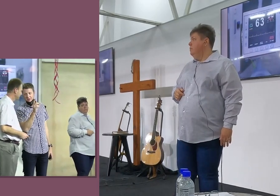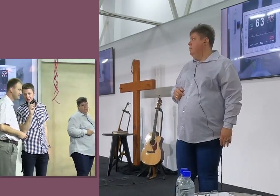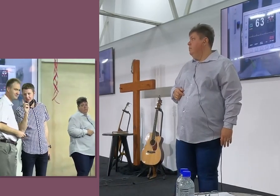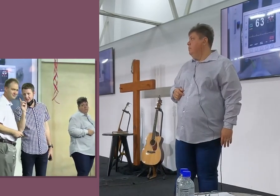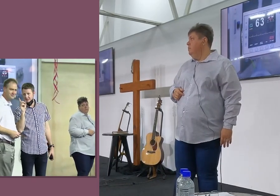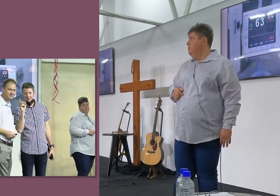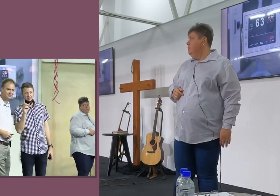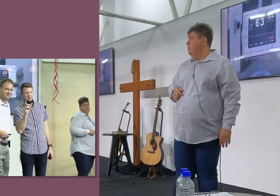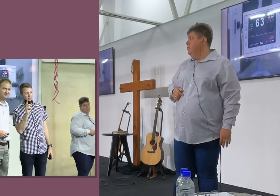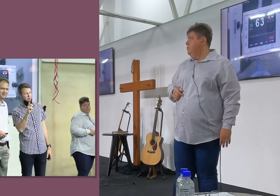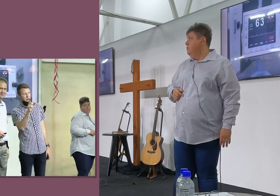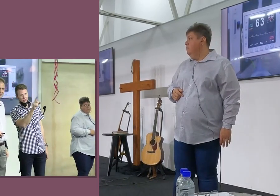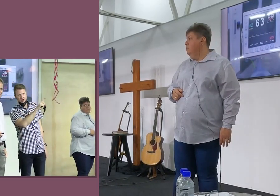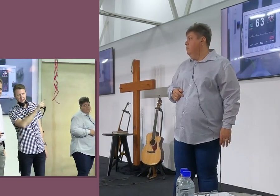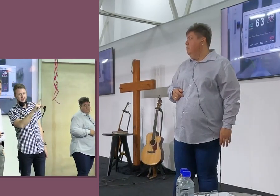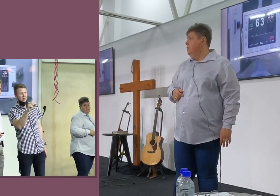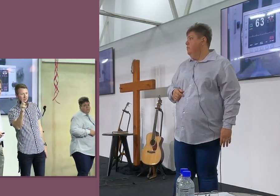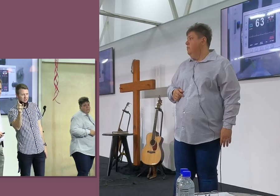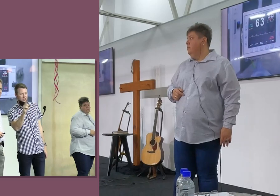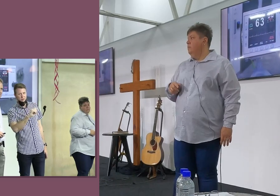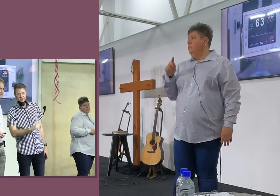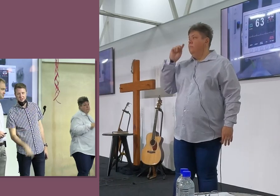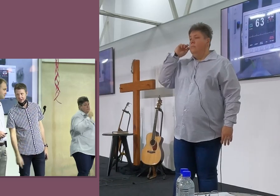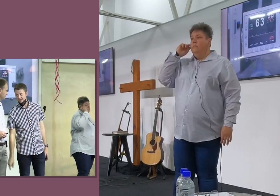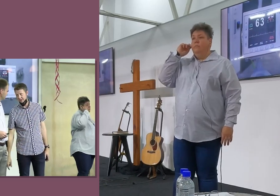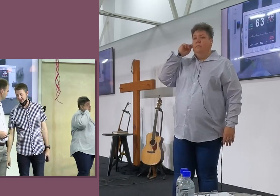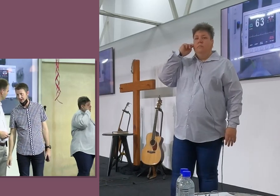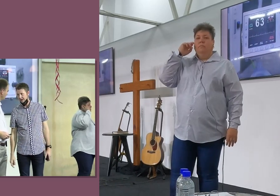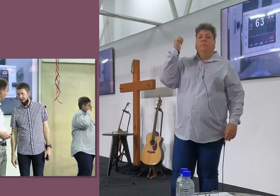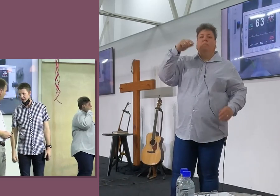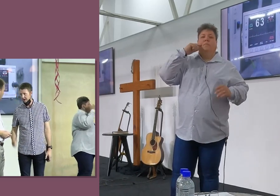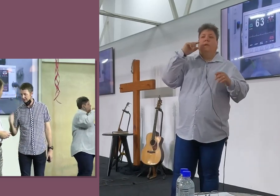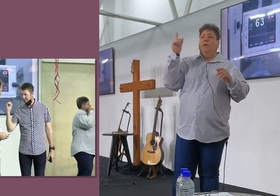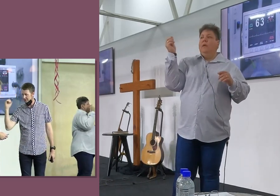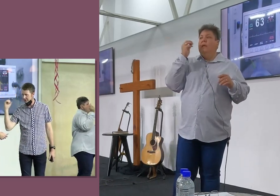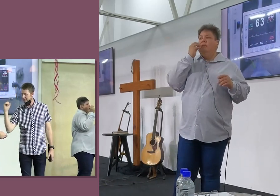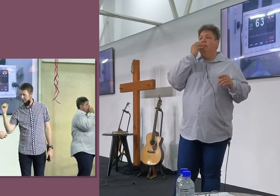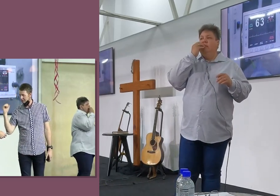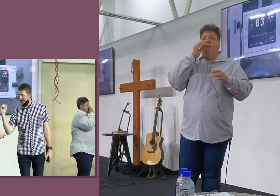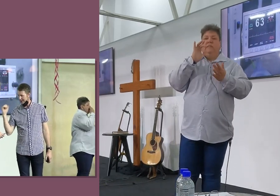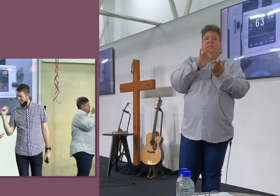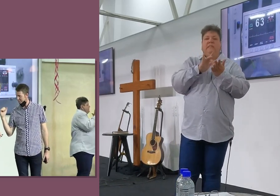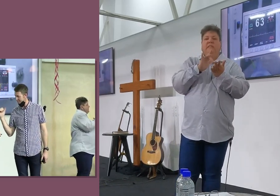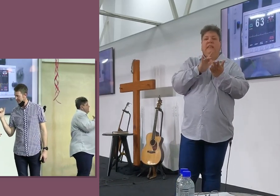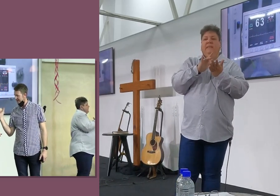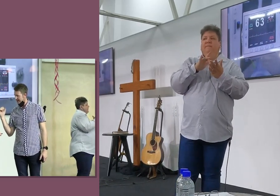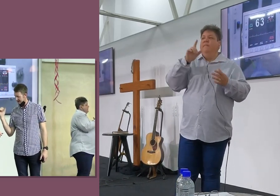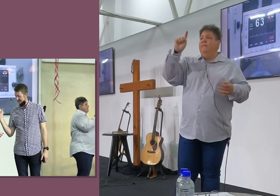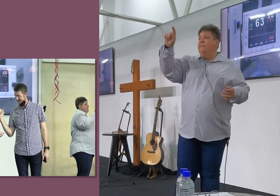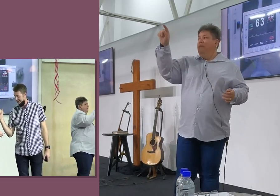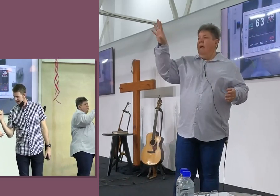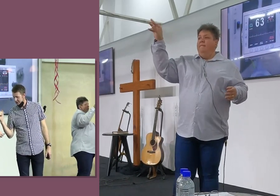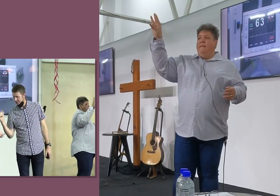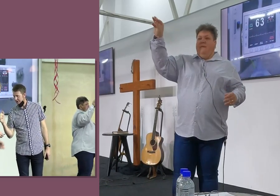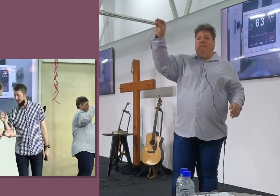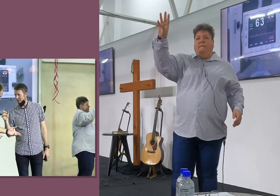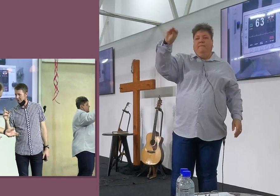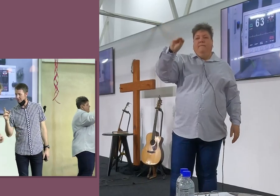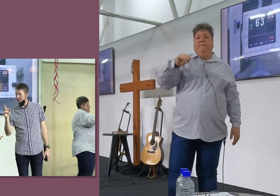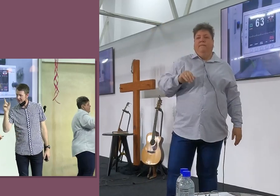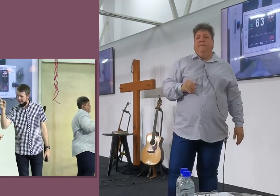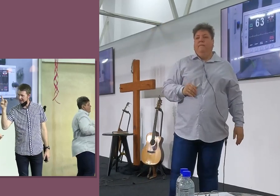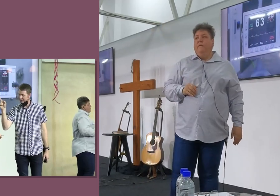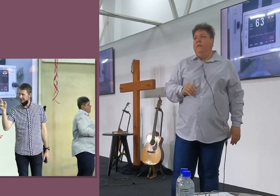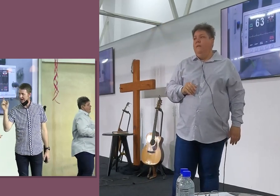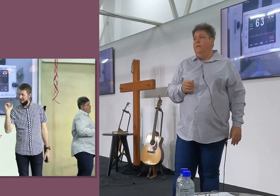Ons is te sensitief, ons moest ongelukkig die achterste speakers afsit. Oké. Want ons het een probleem met die amp. Ja. So, moet ek aan die